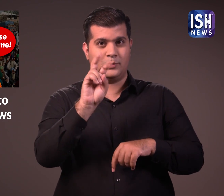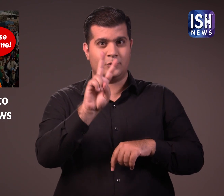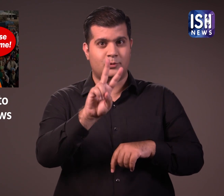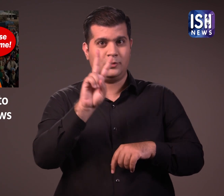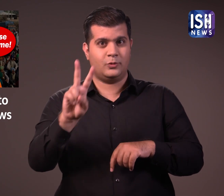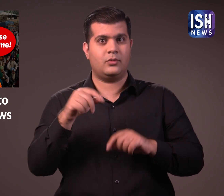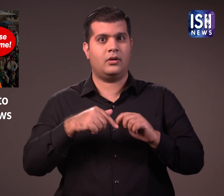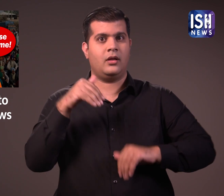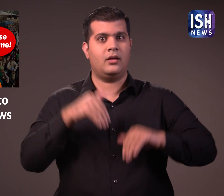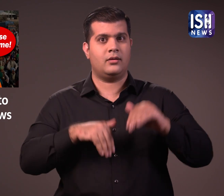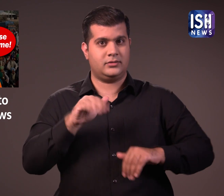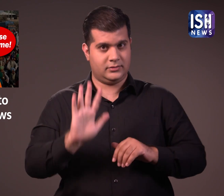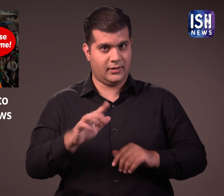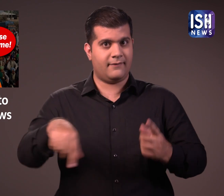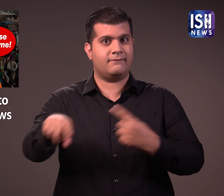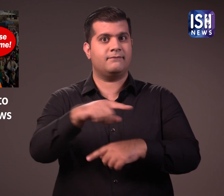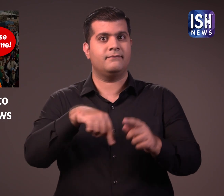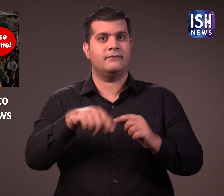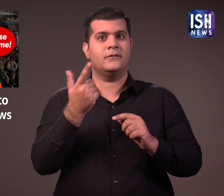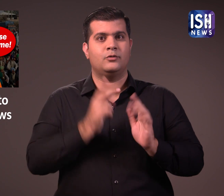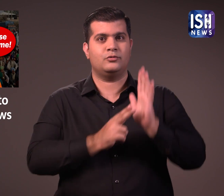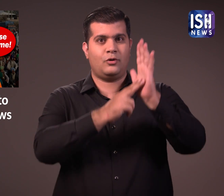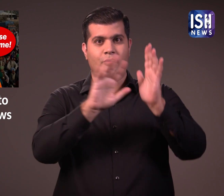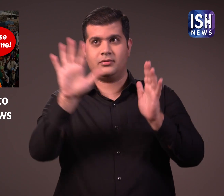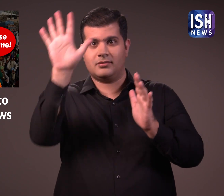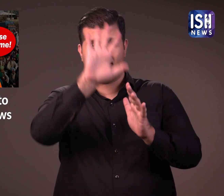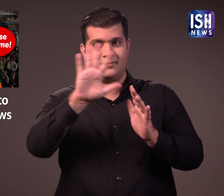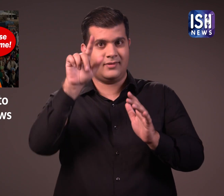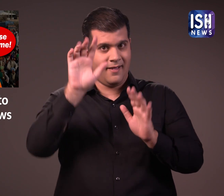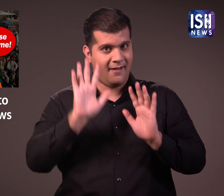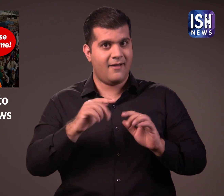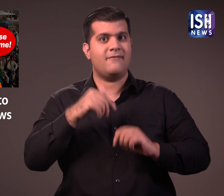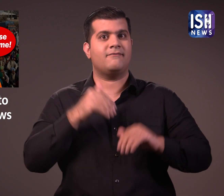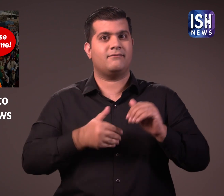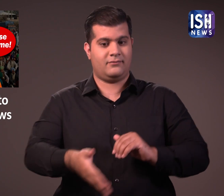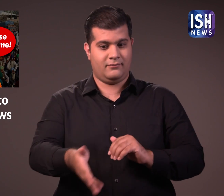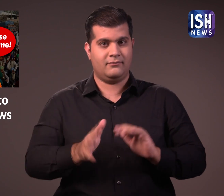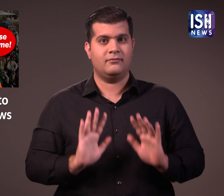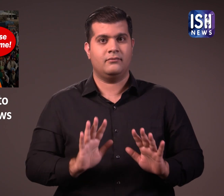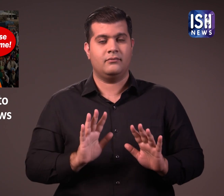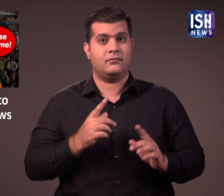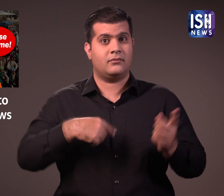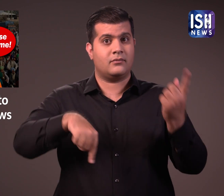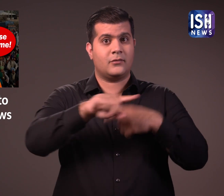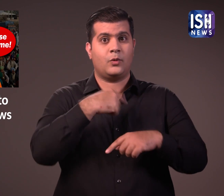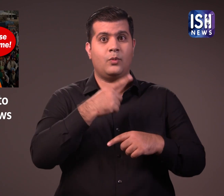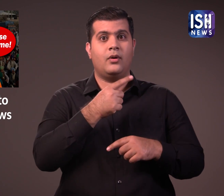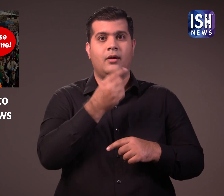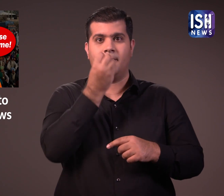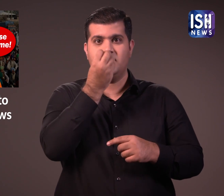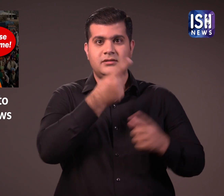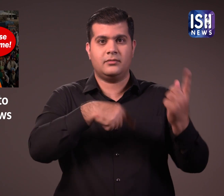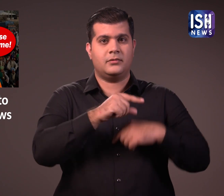2022 में आने वाले चुनावों के कारण भाजबा क्रिशी कानूनों के साथ आगे बढ़कर